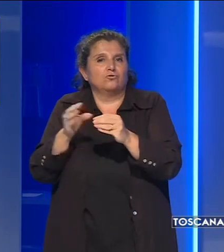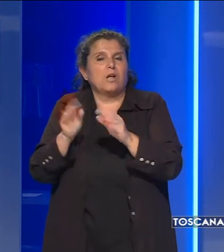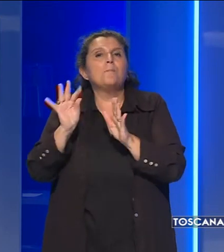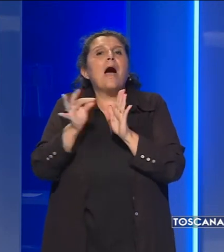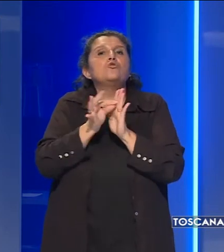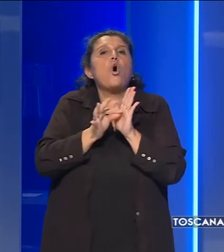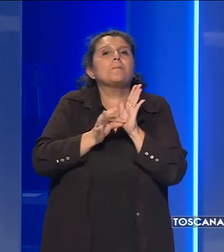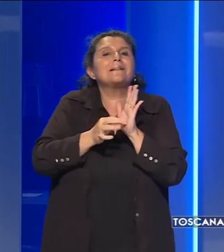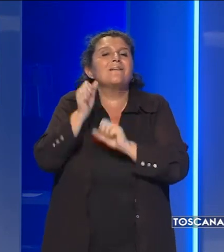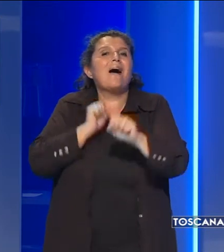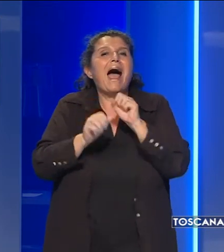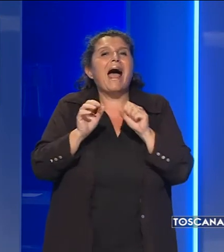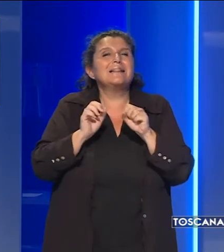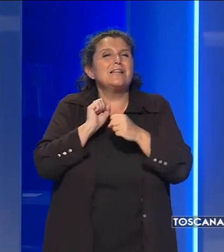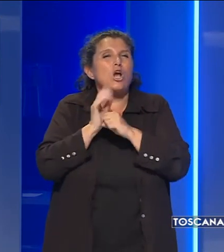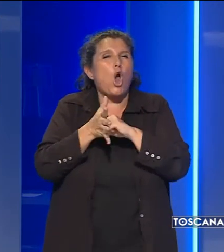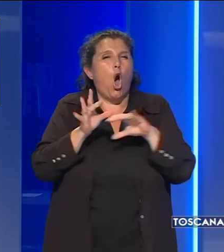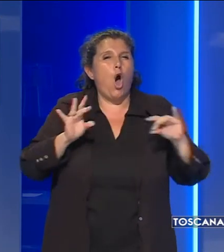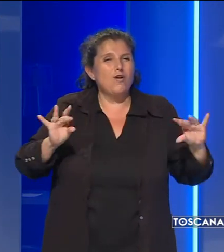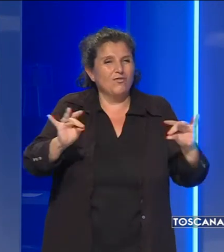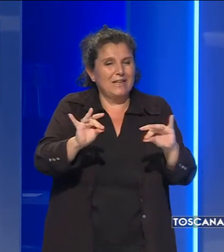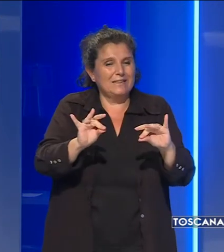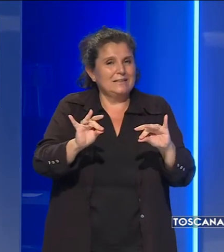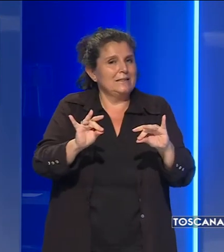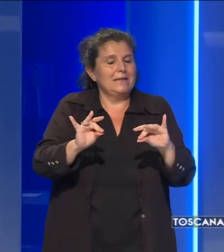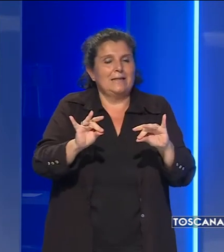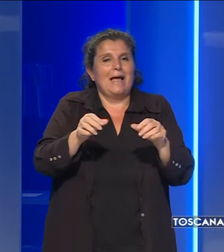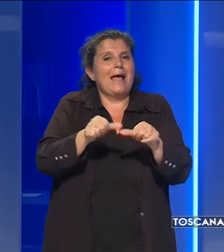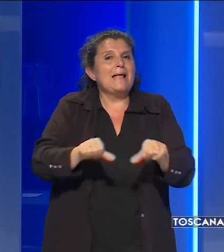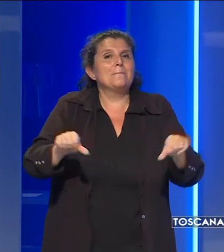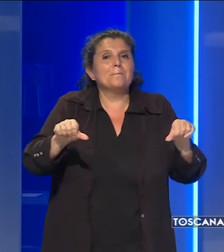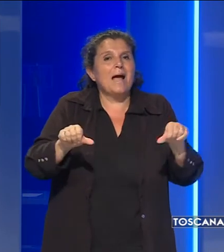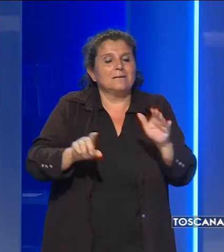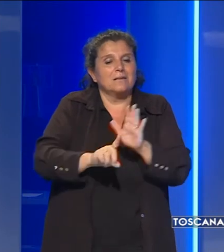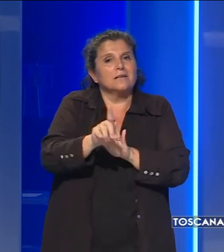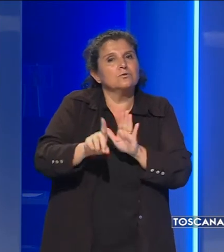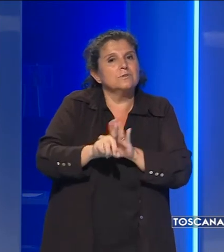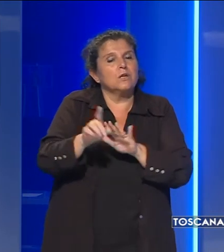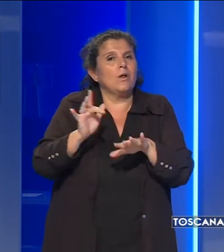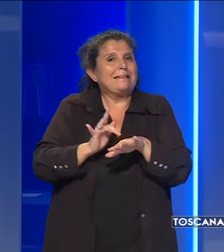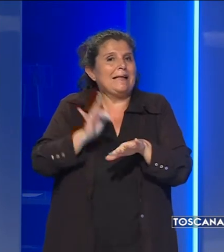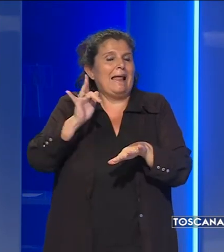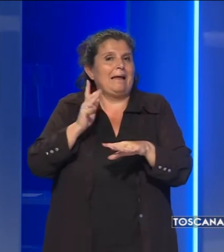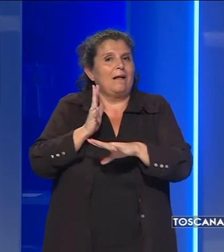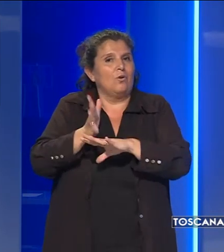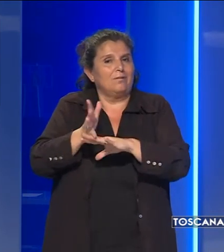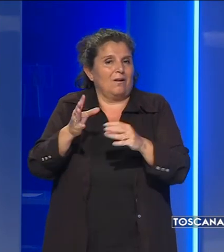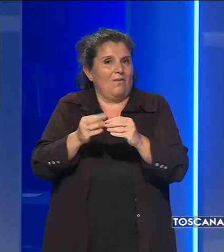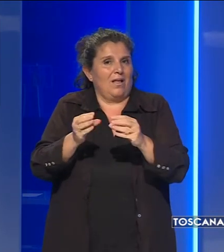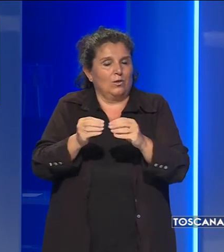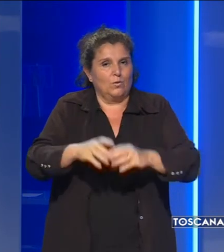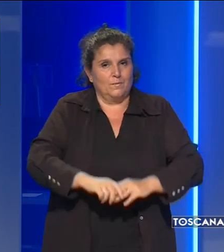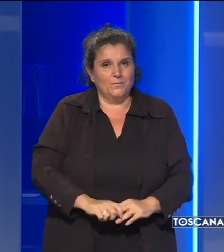normativa anti-covid rende in base a quanto emerso delicata l'operazione.